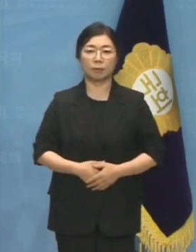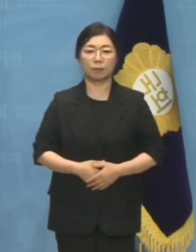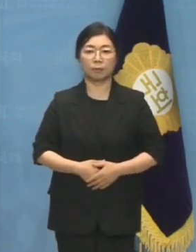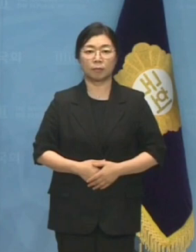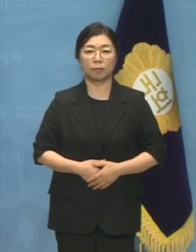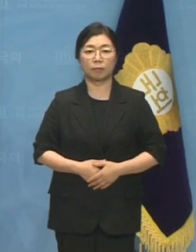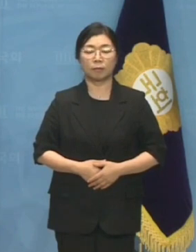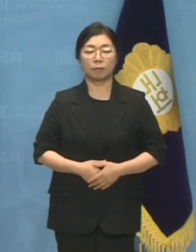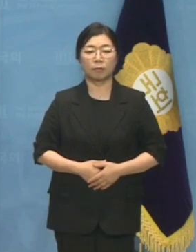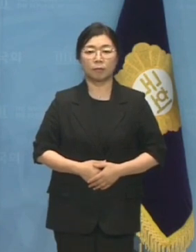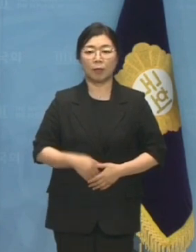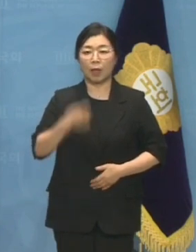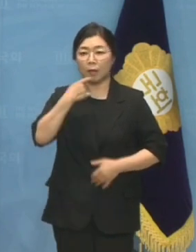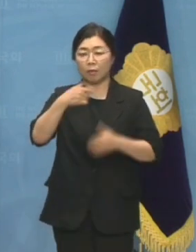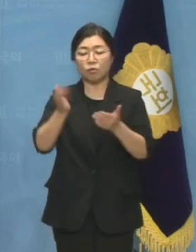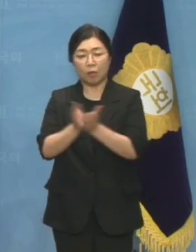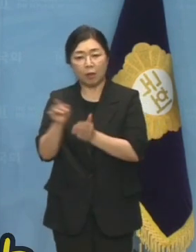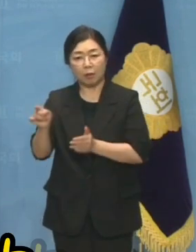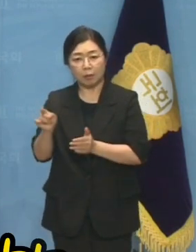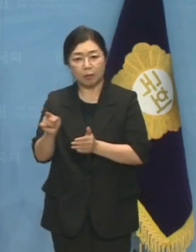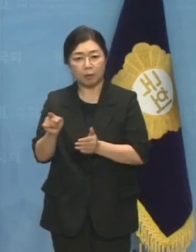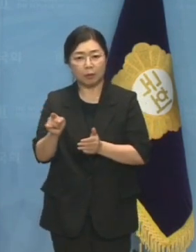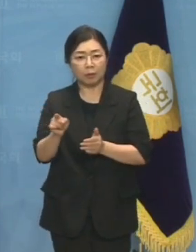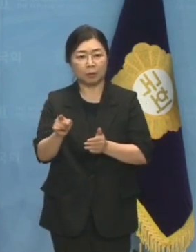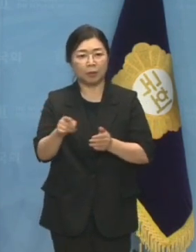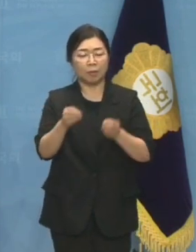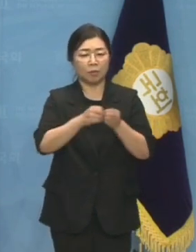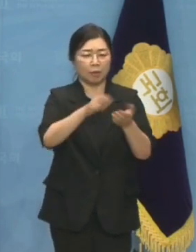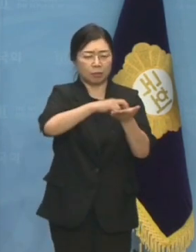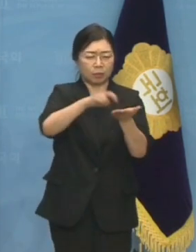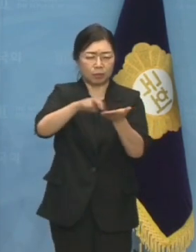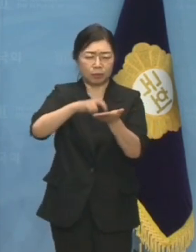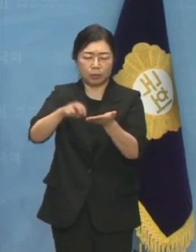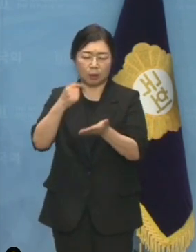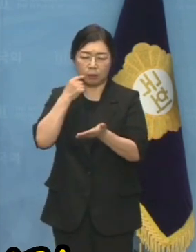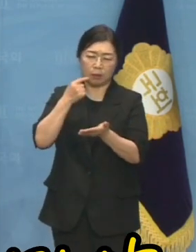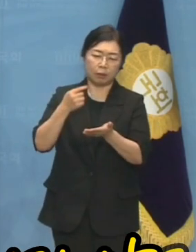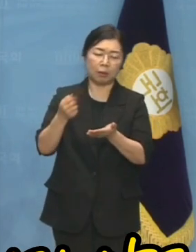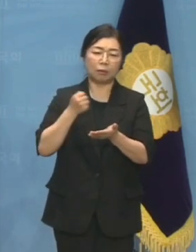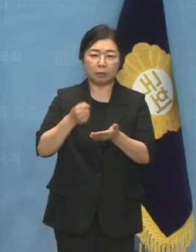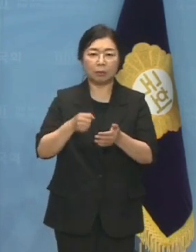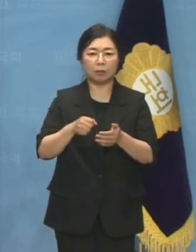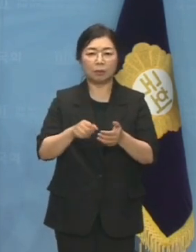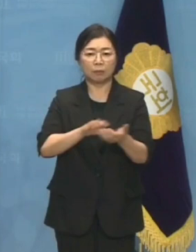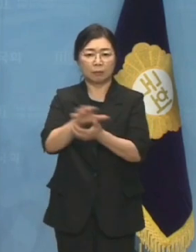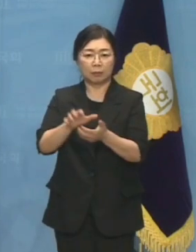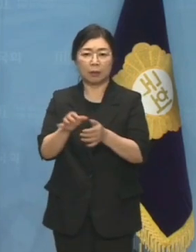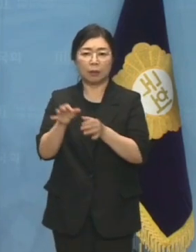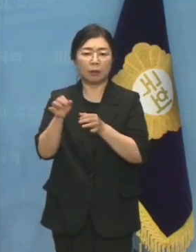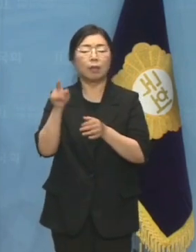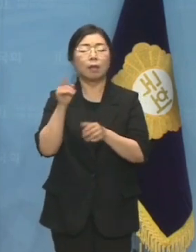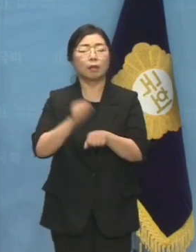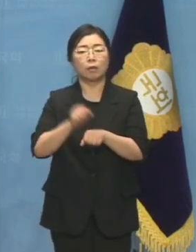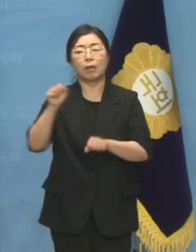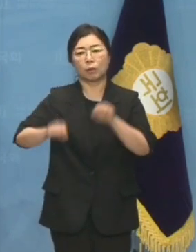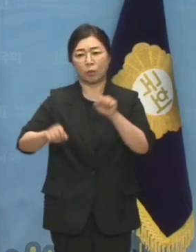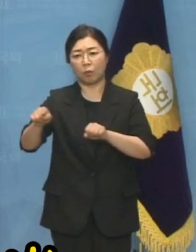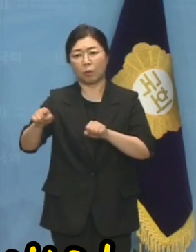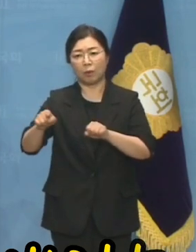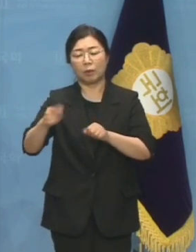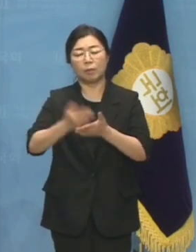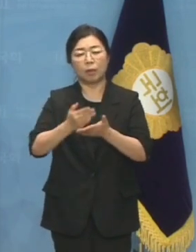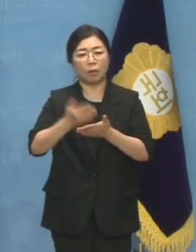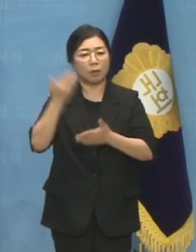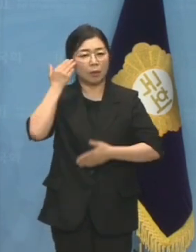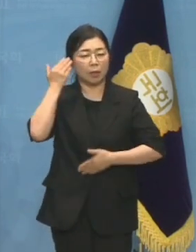민주당이 좌표찍기 문자폭탄을 일삼는 강성 지지층에 휘둘리지 않고 상식에 맞는 정당으로 돌아오길